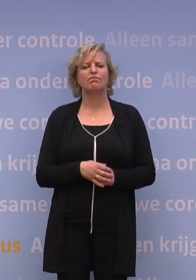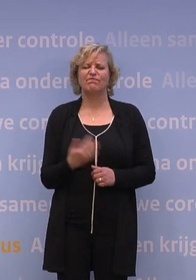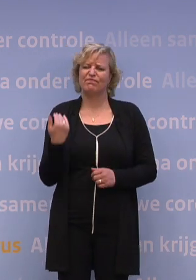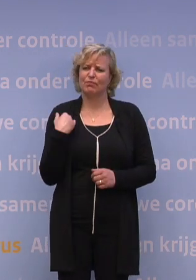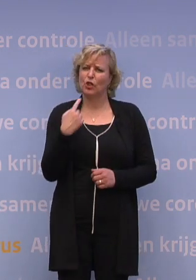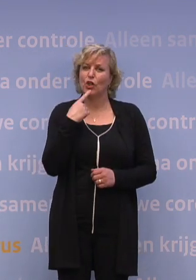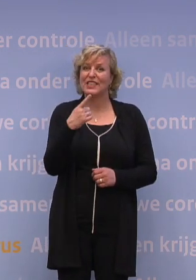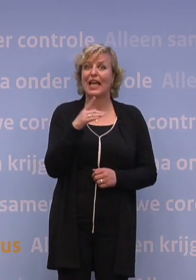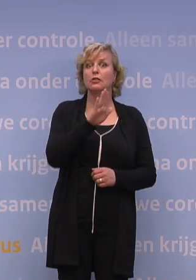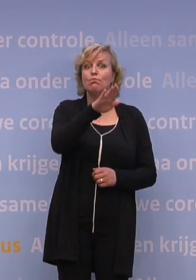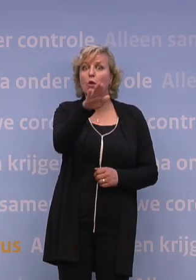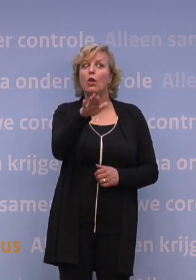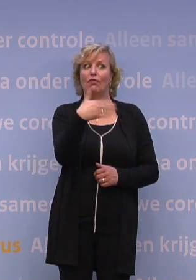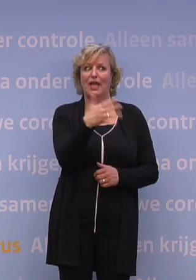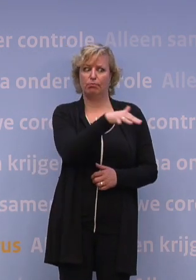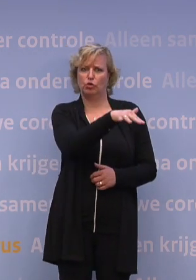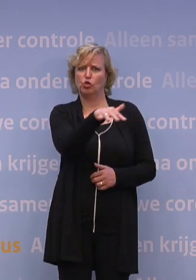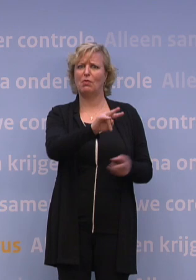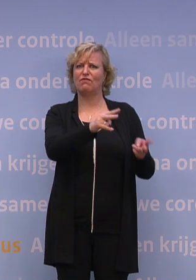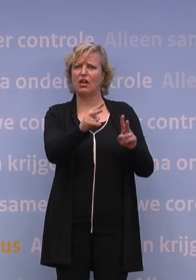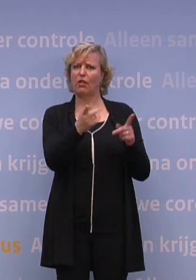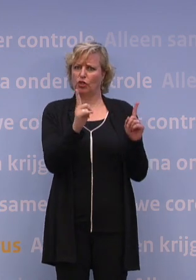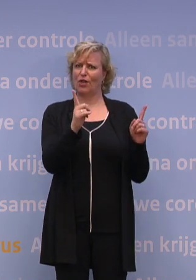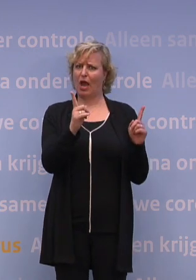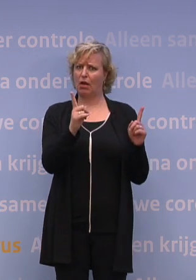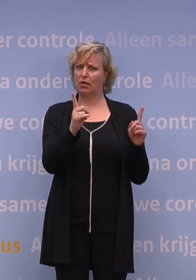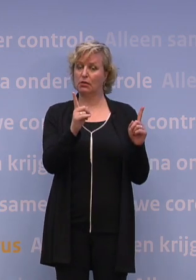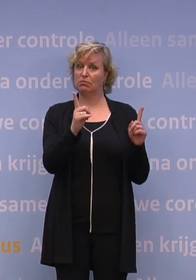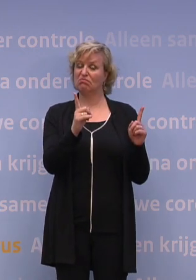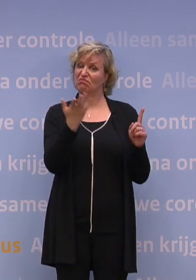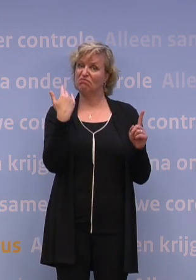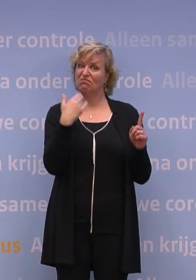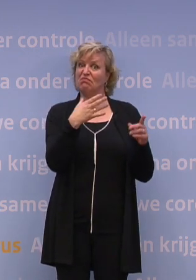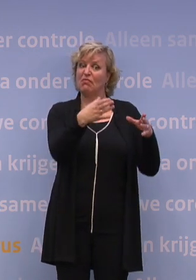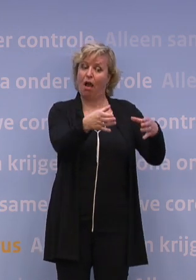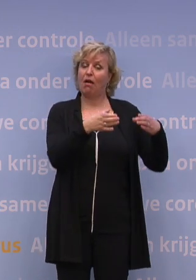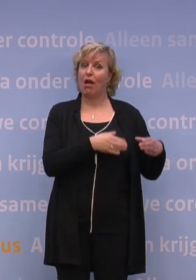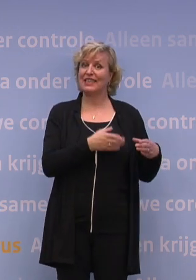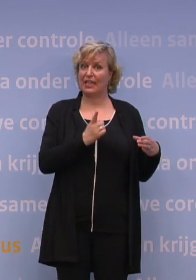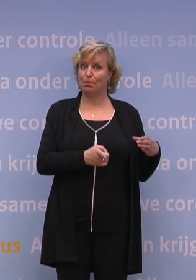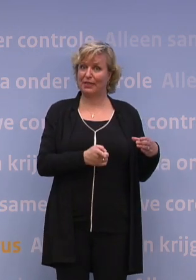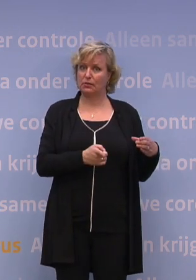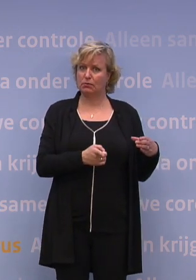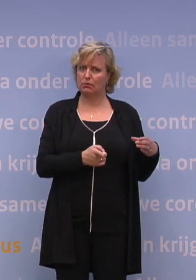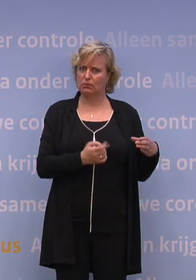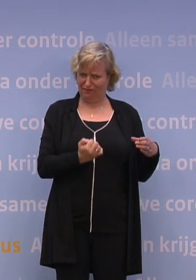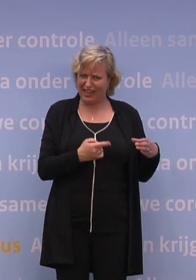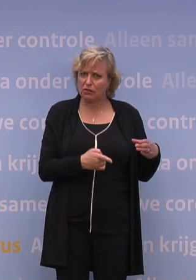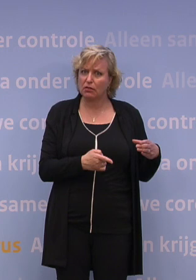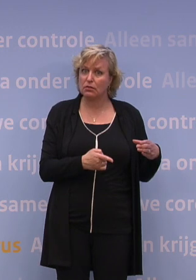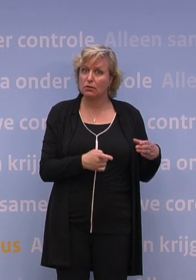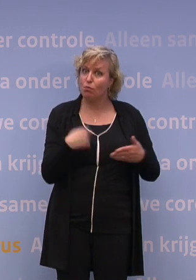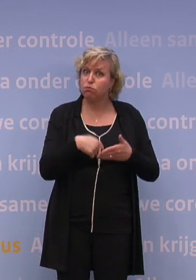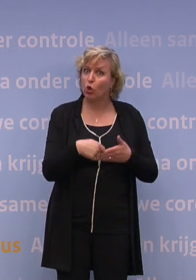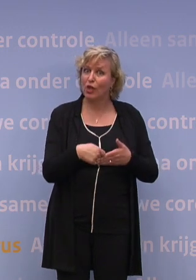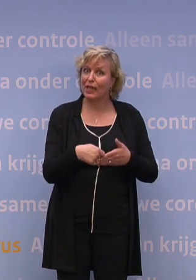toenemende mate hier naartoe komen. We hebben onder meer daarvoor ook die quarantaineplicht gekregen. Ja. Werkt dat nou eigenlijk? Worden er bekeuringen